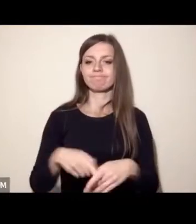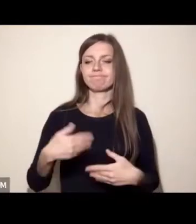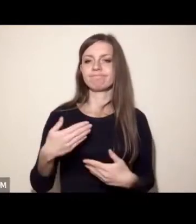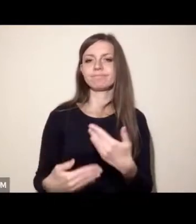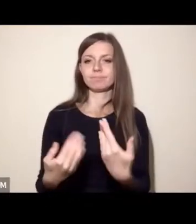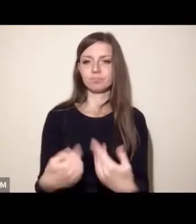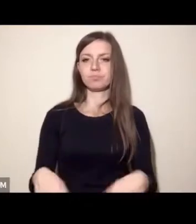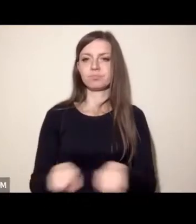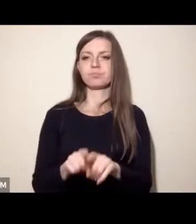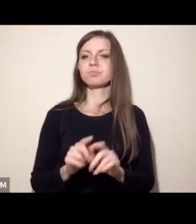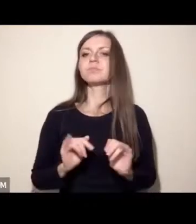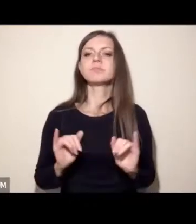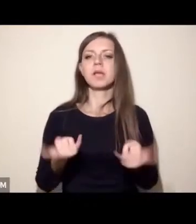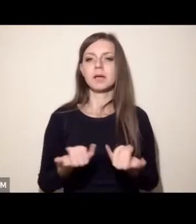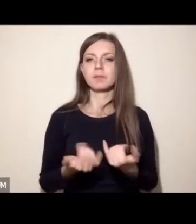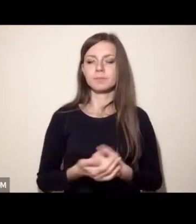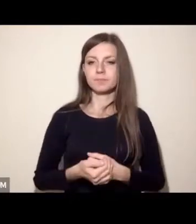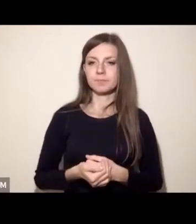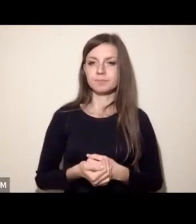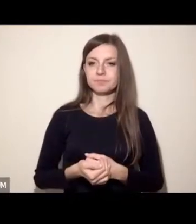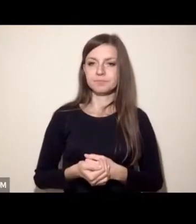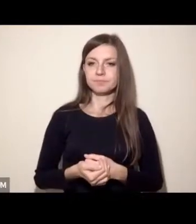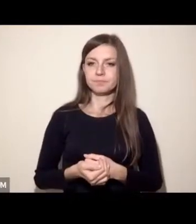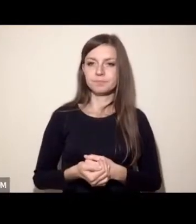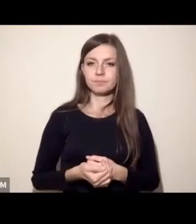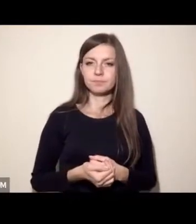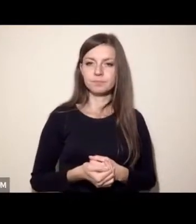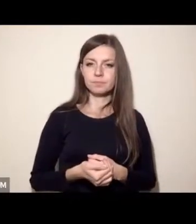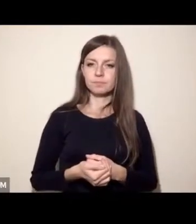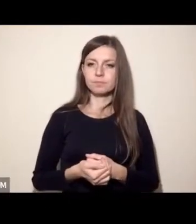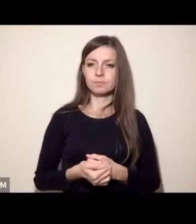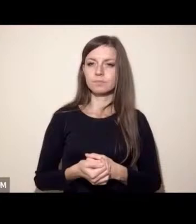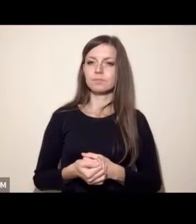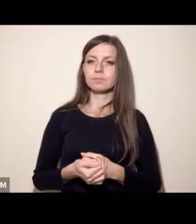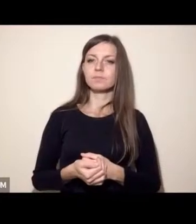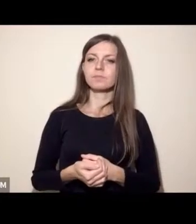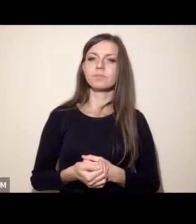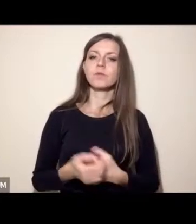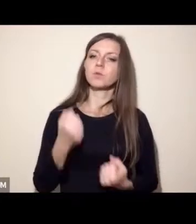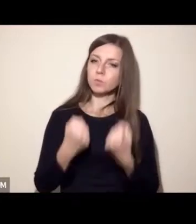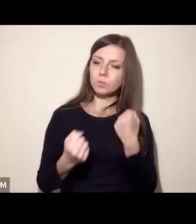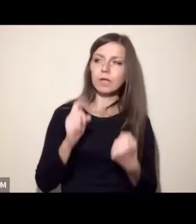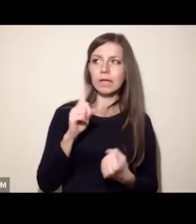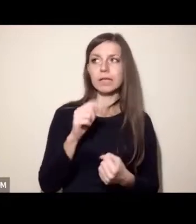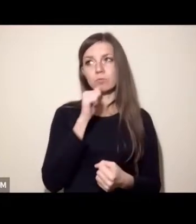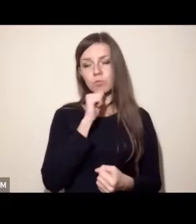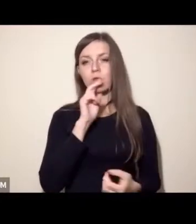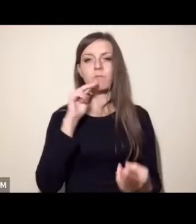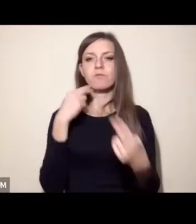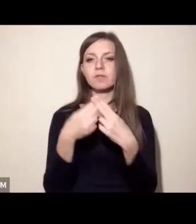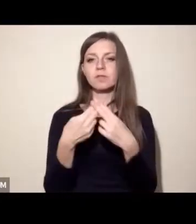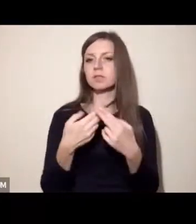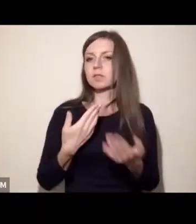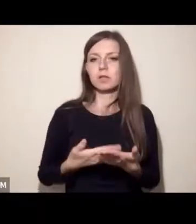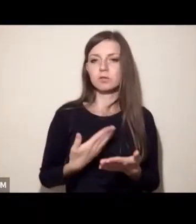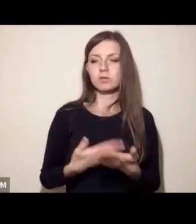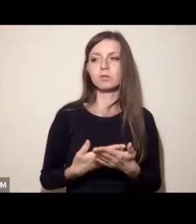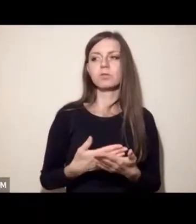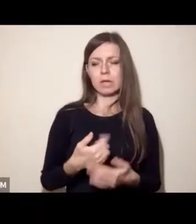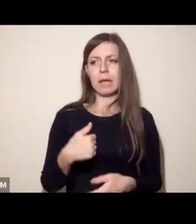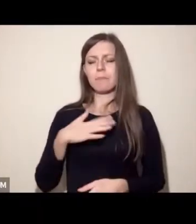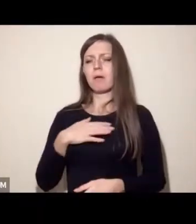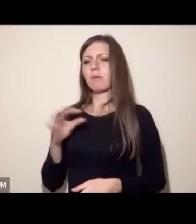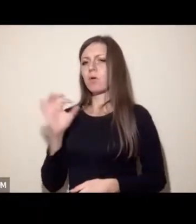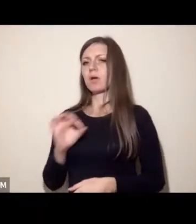To jest, wydaje mi się, strasznie ciężka rzecz, ale spróbuję odpowiedzieć, dlatego, że ja już miałem okazję